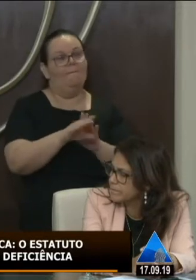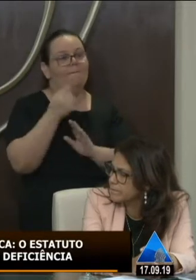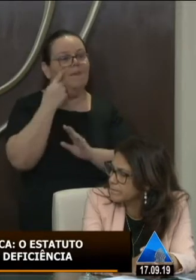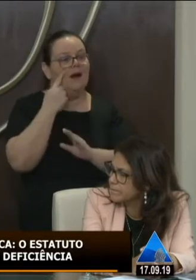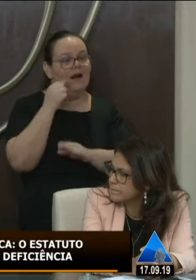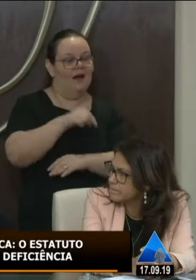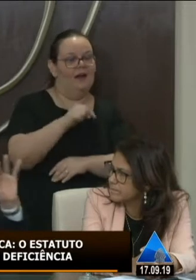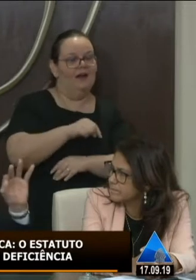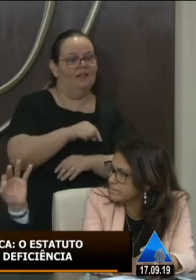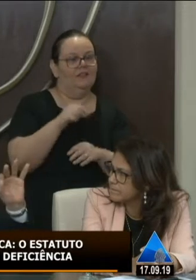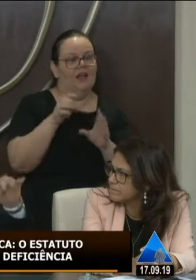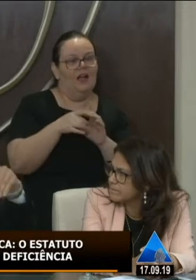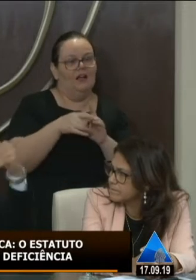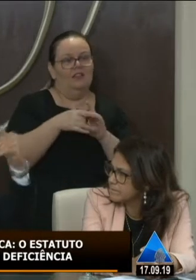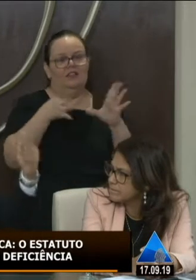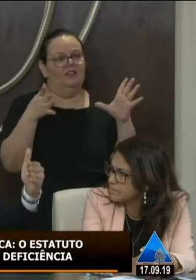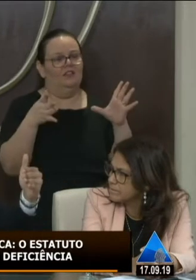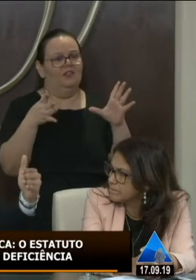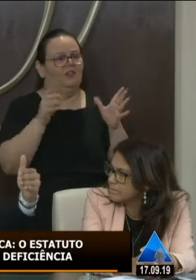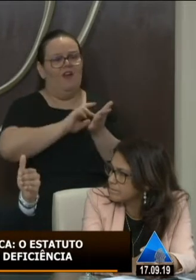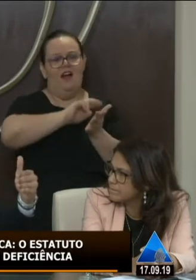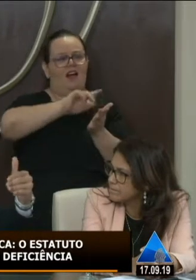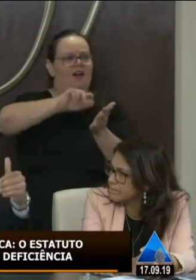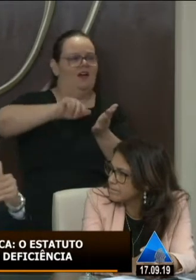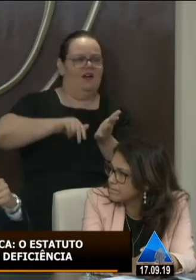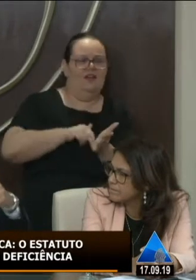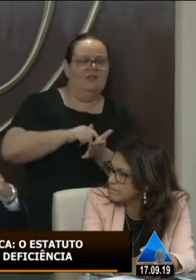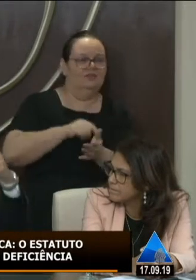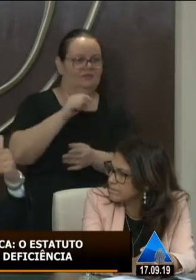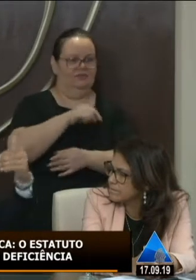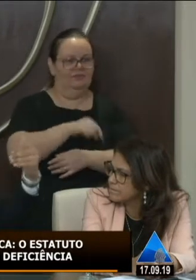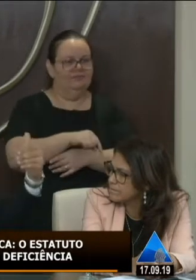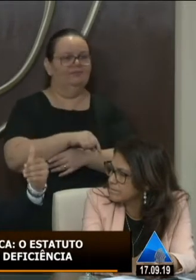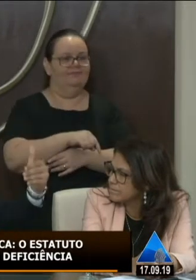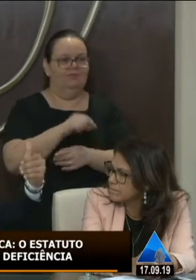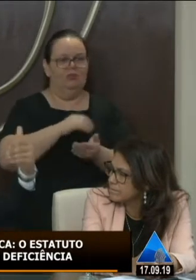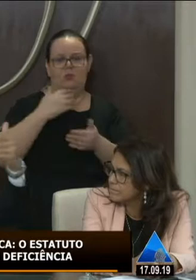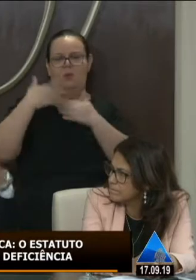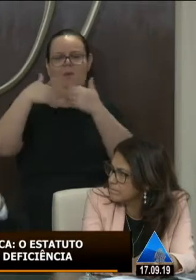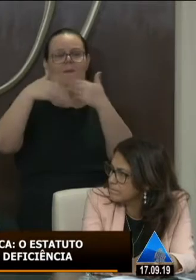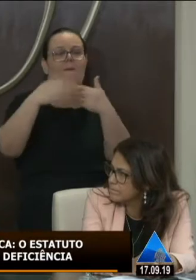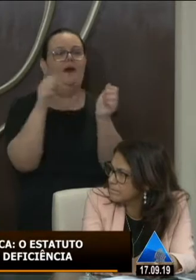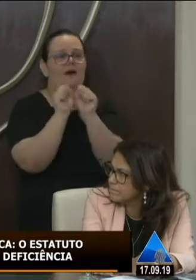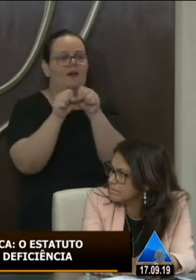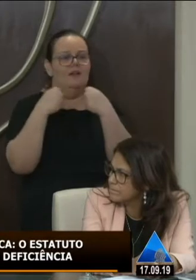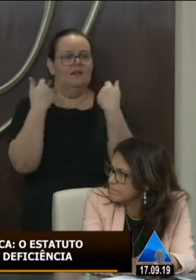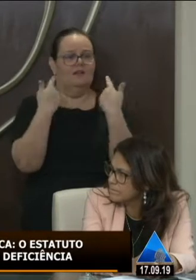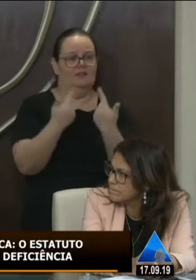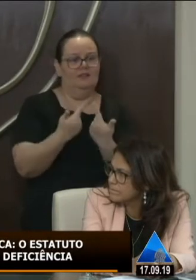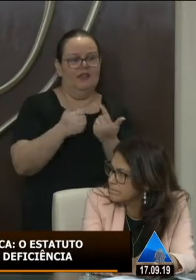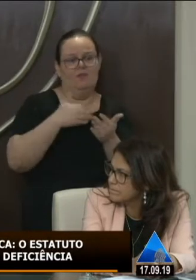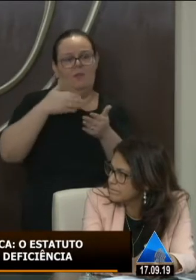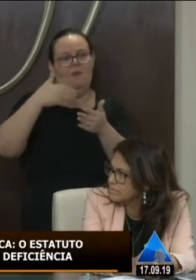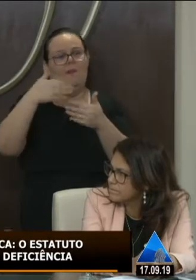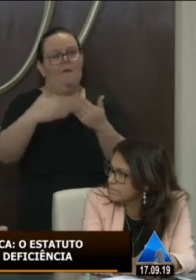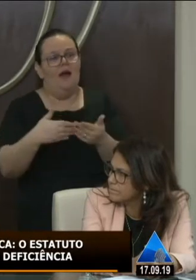está solto em várias legislações feitas ao longo de toda a história da Assembleia Legislativa e ao longo da